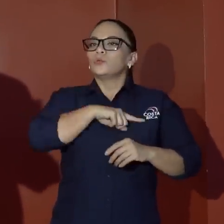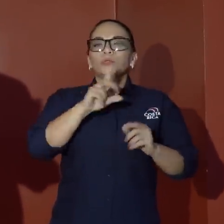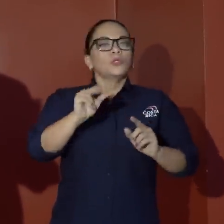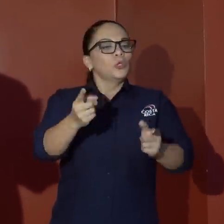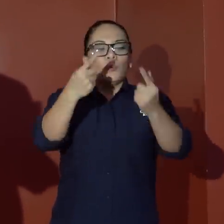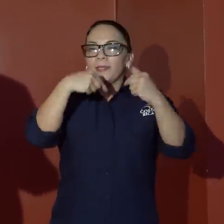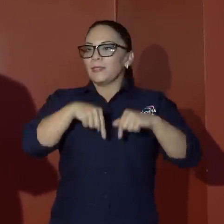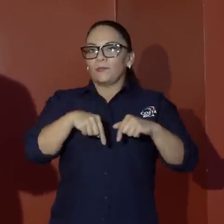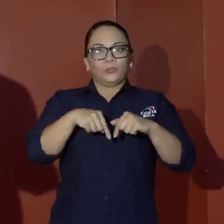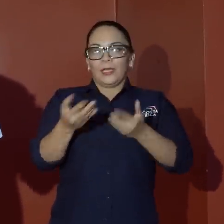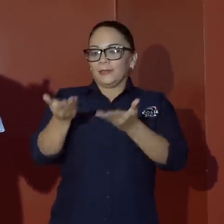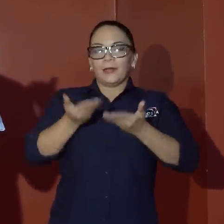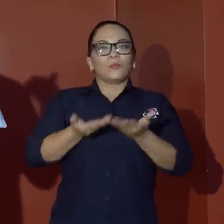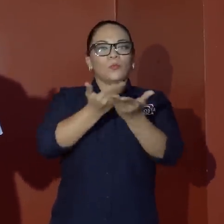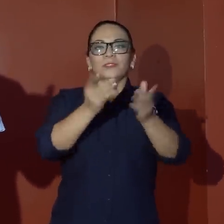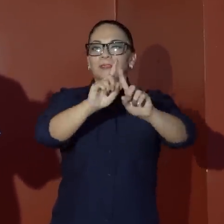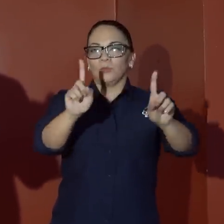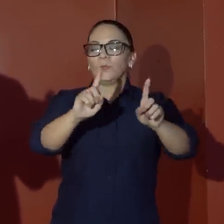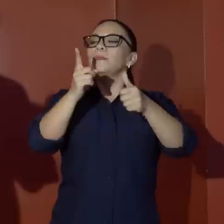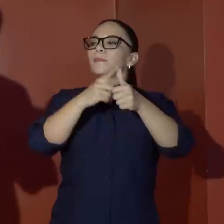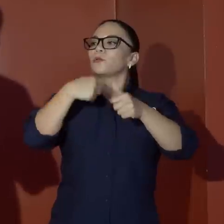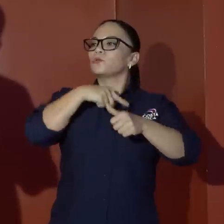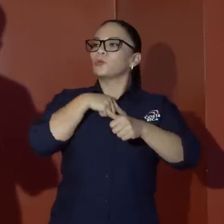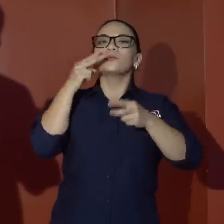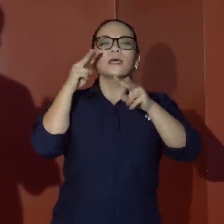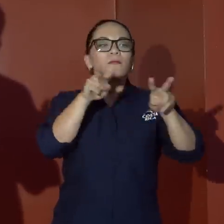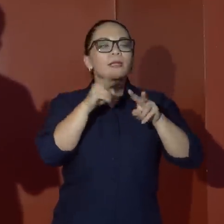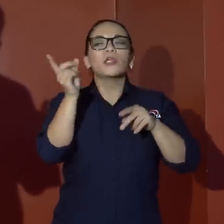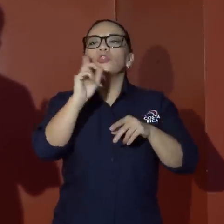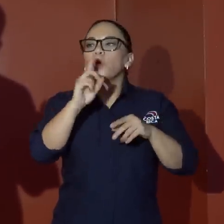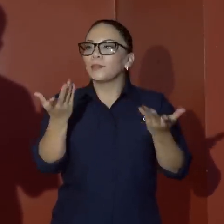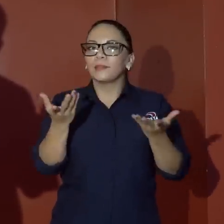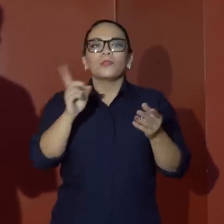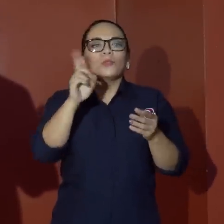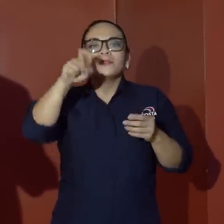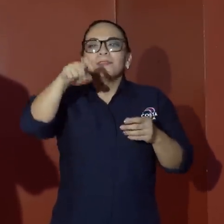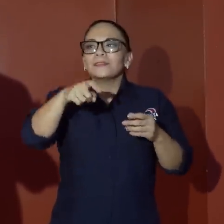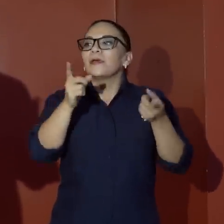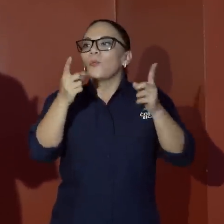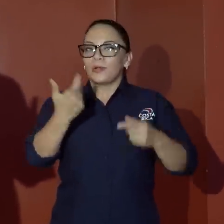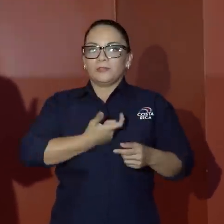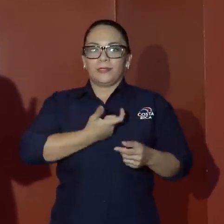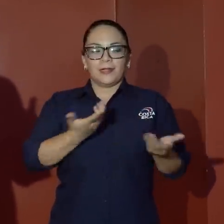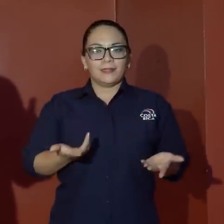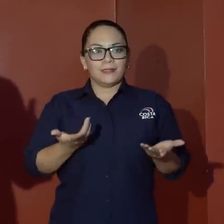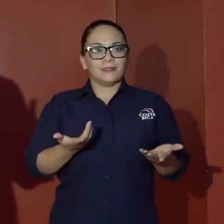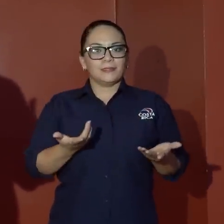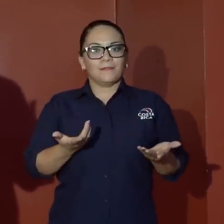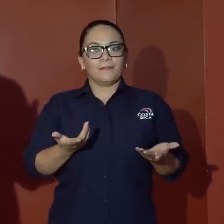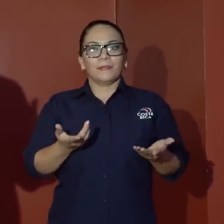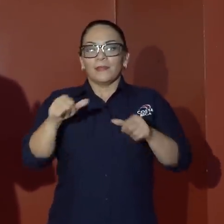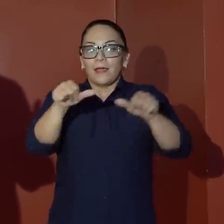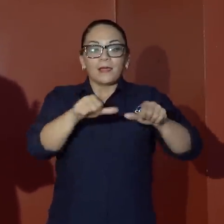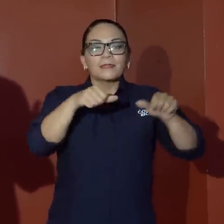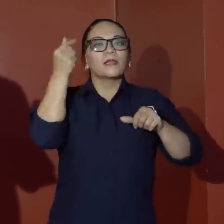venimos con propuestas, venimos a ver a dónde le aprieta el zapato a los alcaldes en áreas en que el